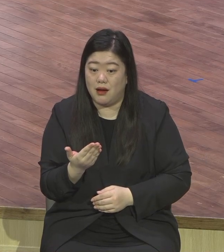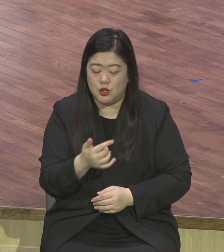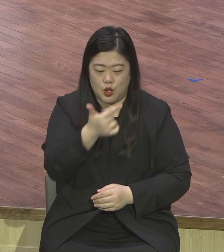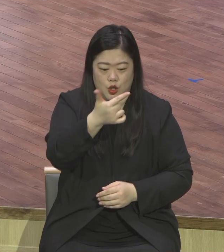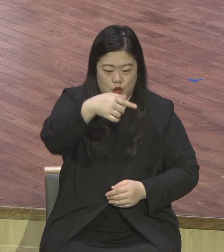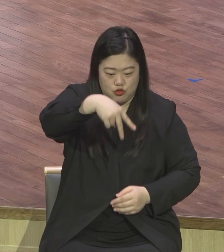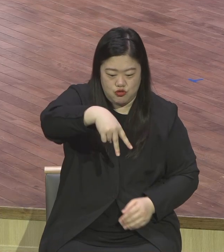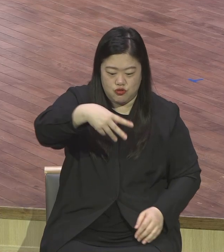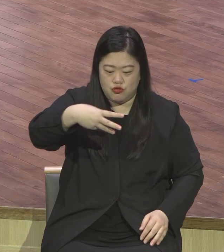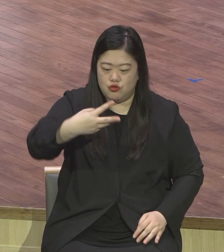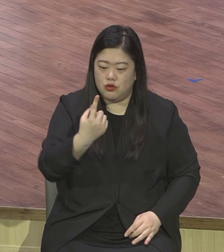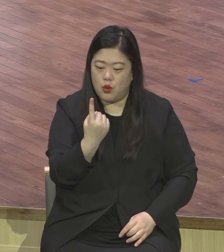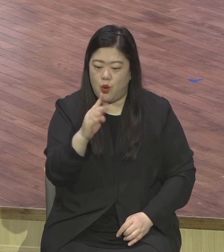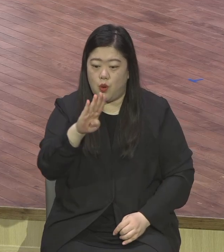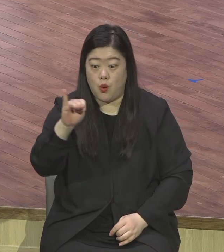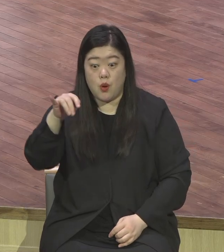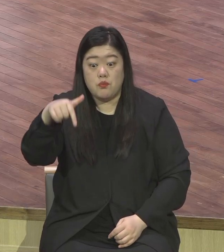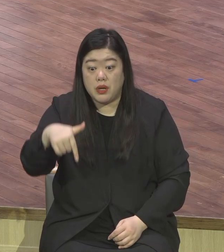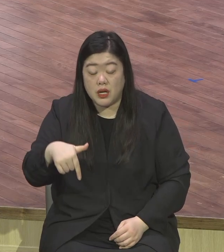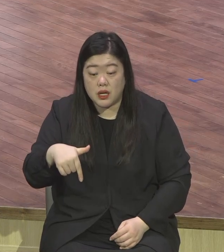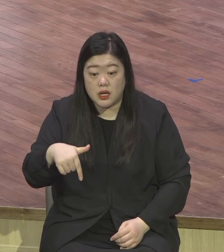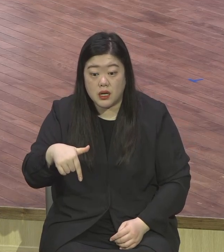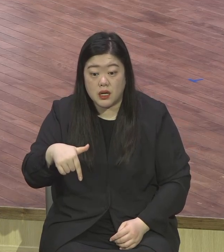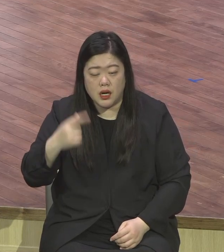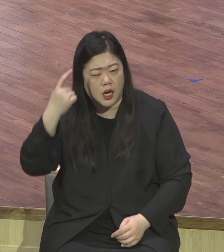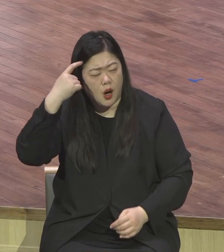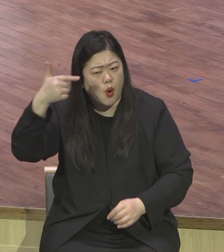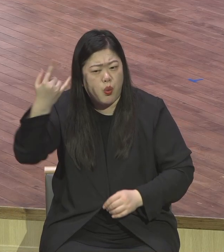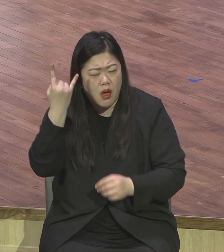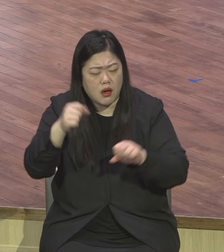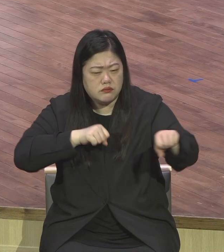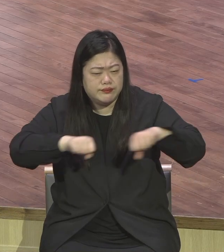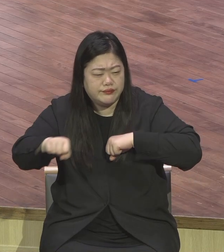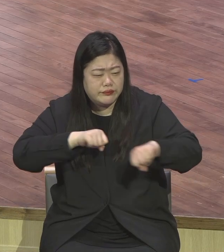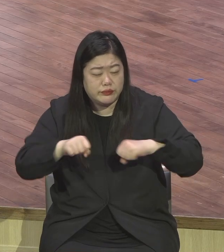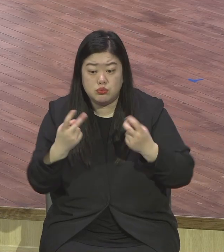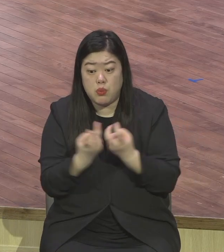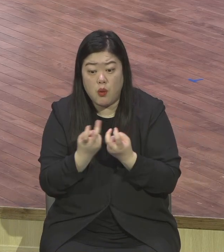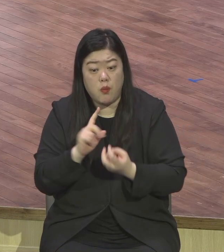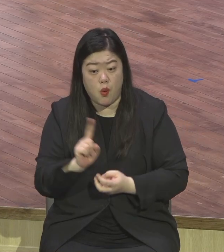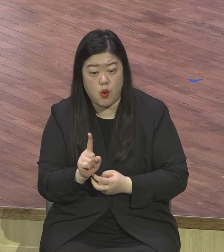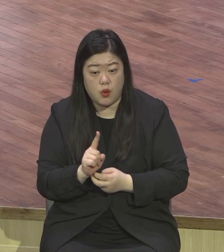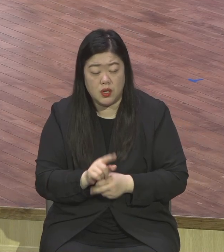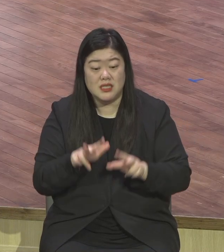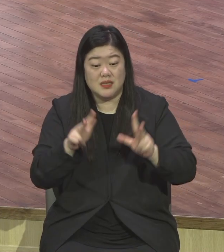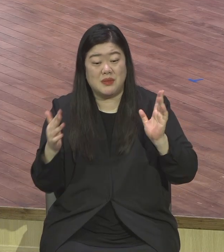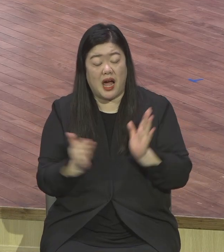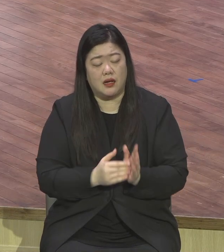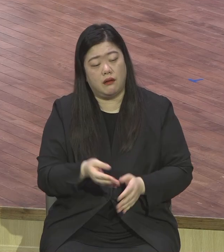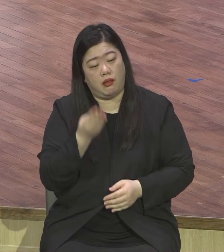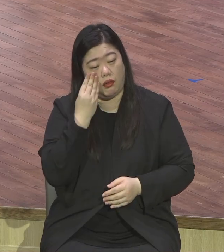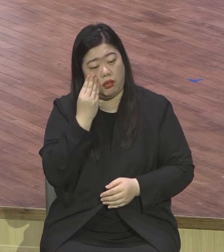뭐냐 평소에 익숙하지 않는 행동을 하는 거예요 평소 때 익숙하지 않는 것 이런 행동을 하게 되면